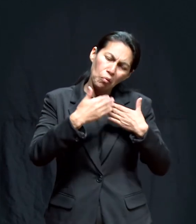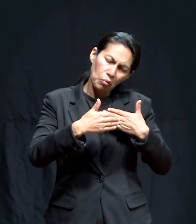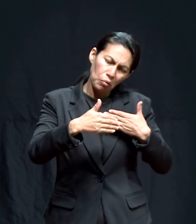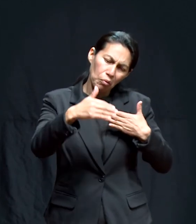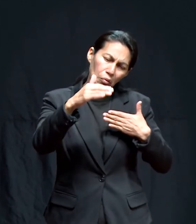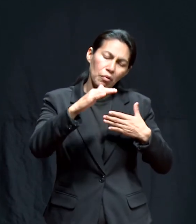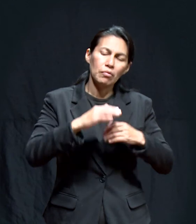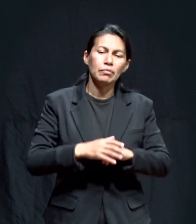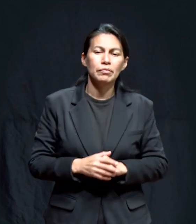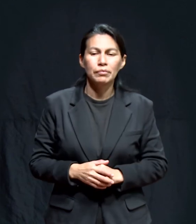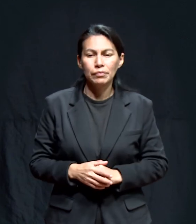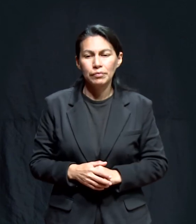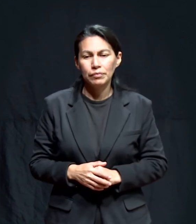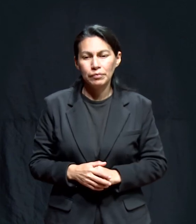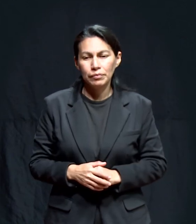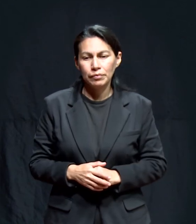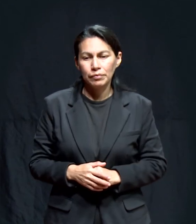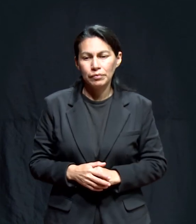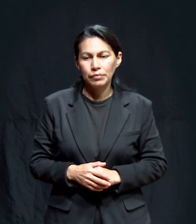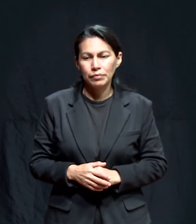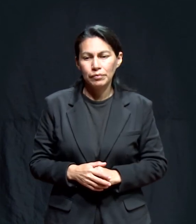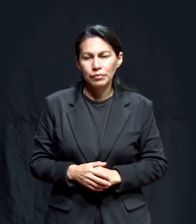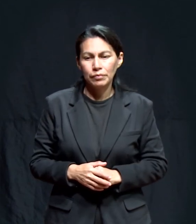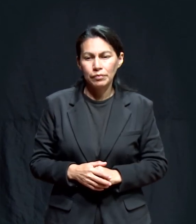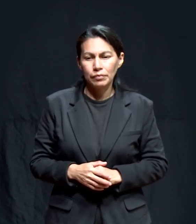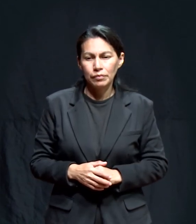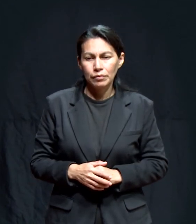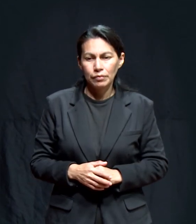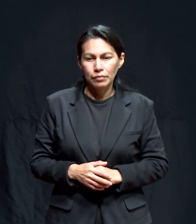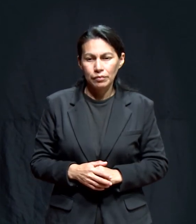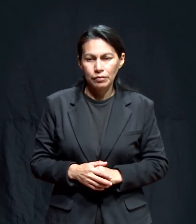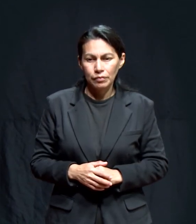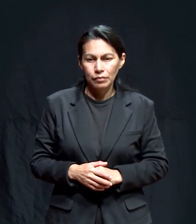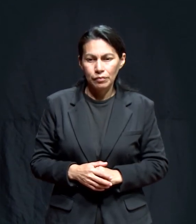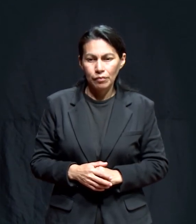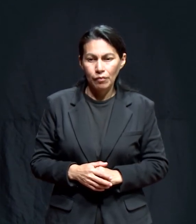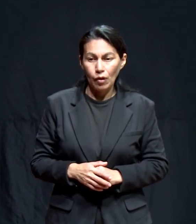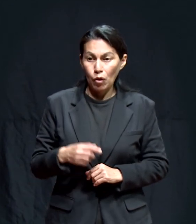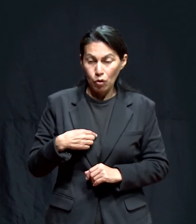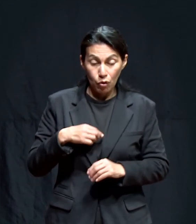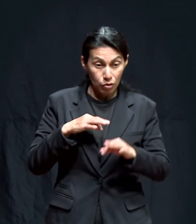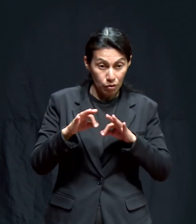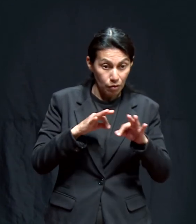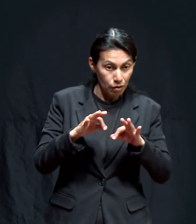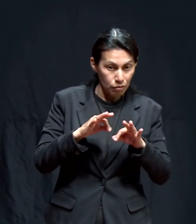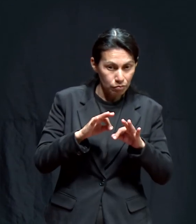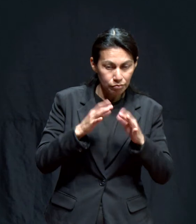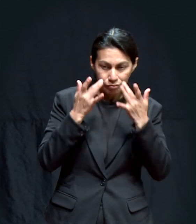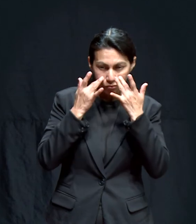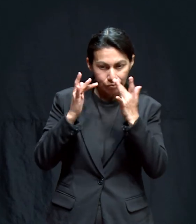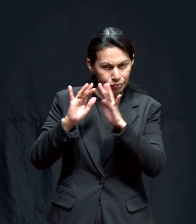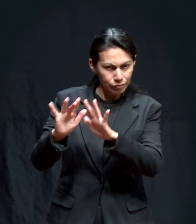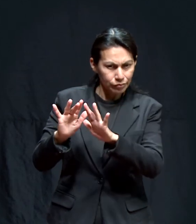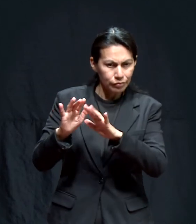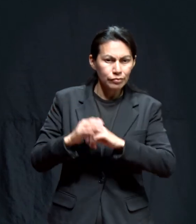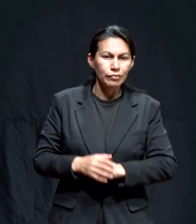Pasaron los días y al final de cuentas yo me deslindé de la empresa.